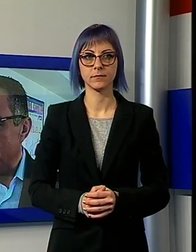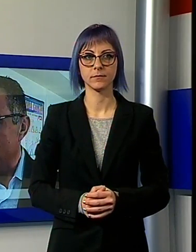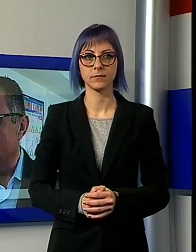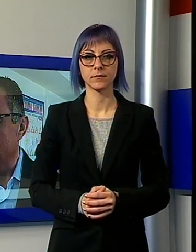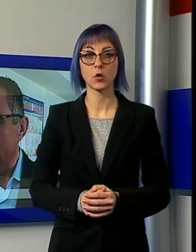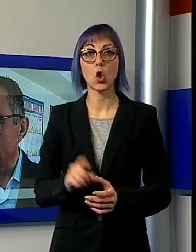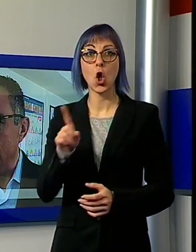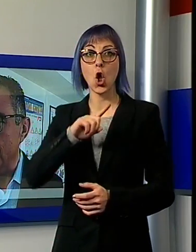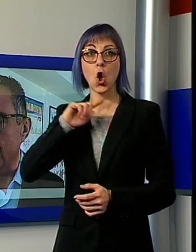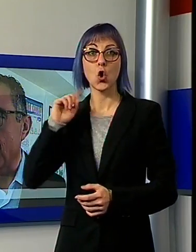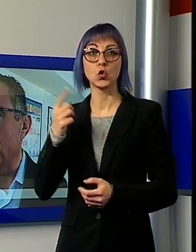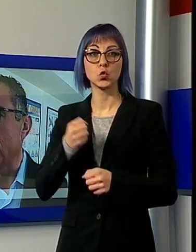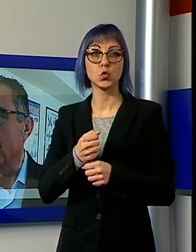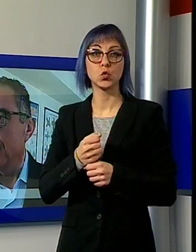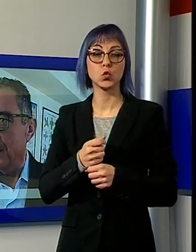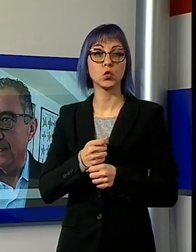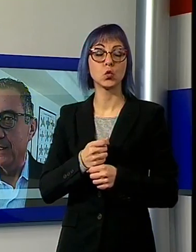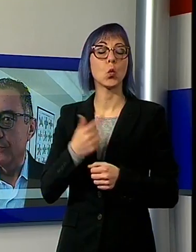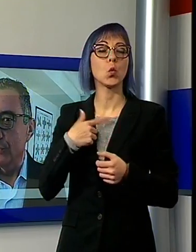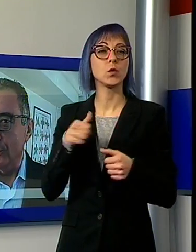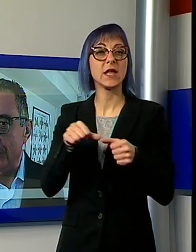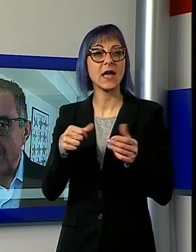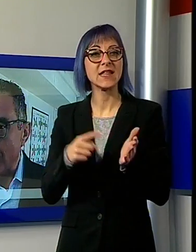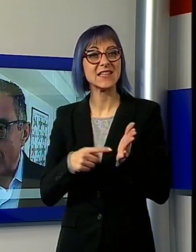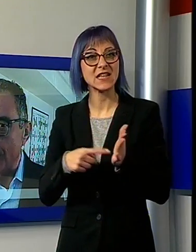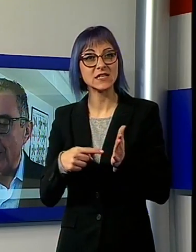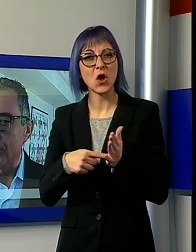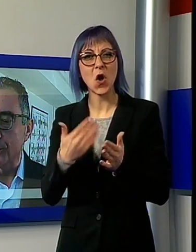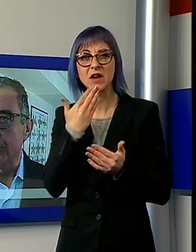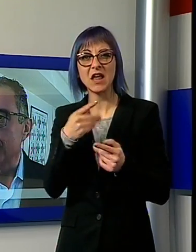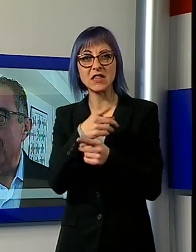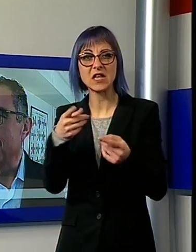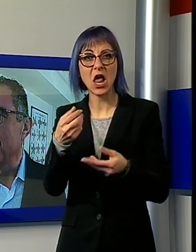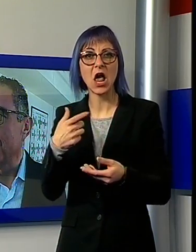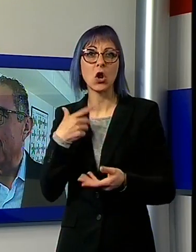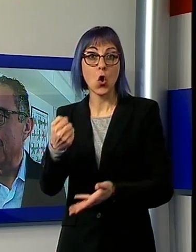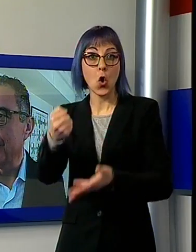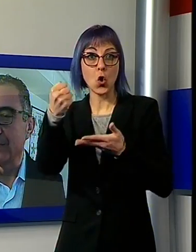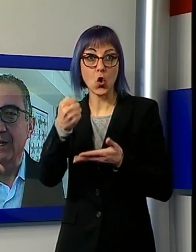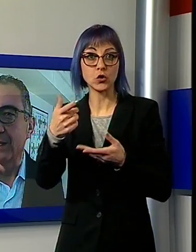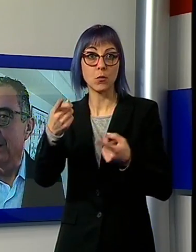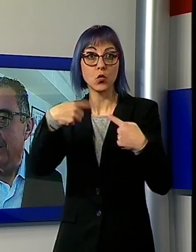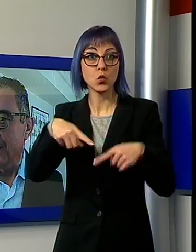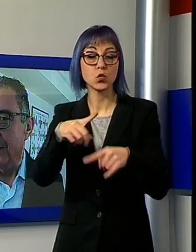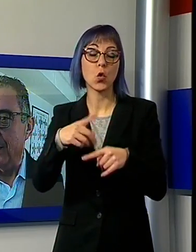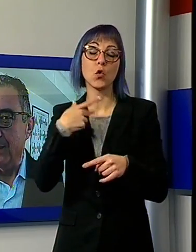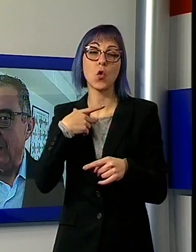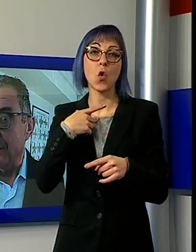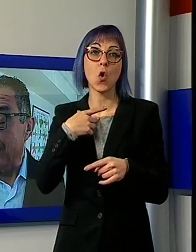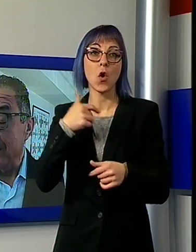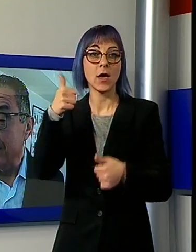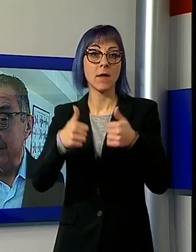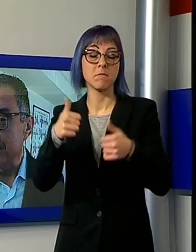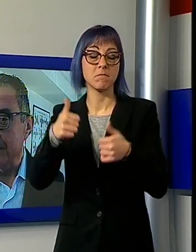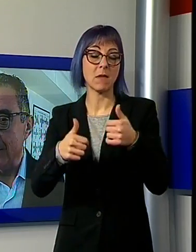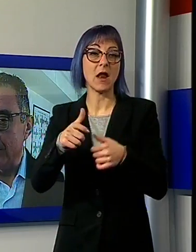le delegazioni e di tutto il personale, ci collochiamo come ACI provinciali nel panorama nazionale a